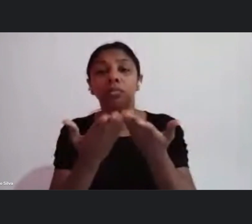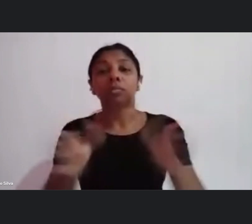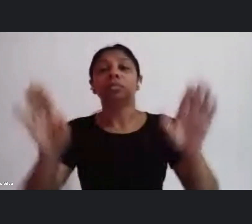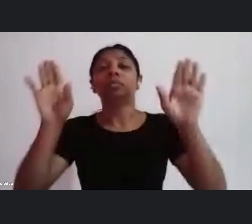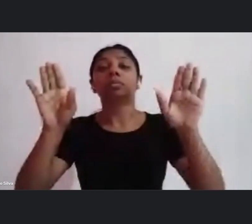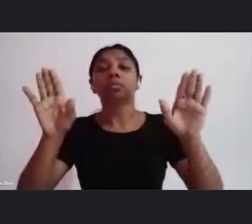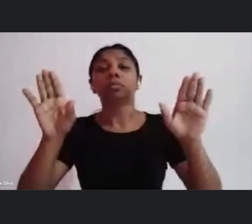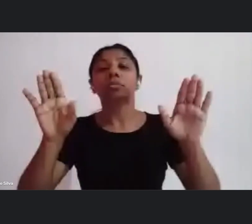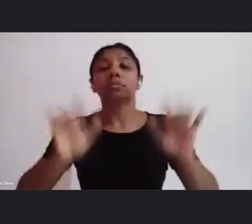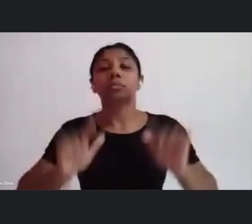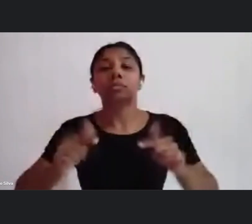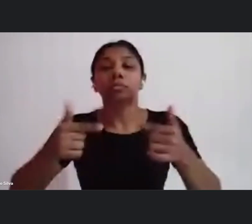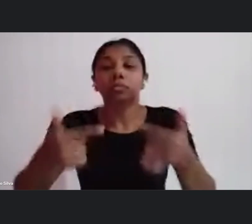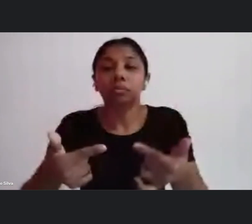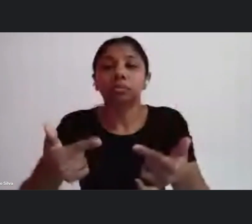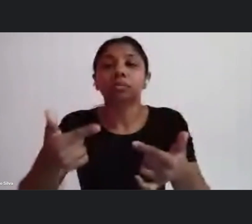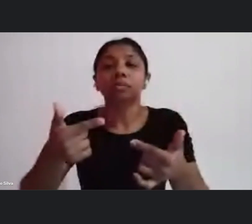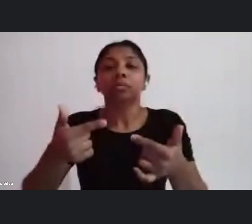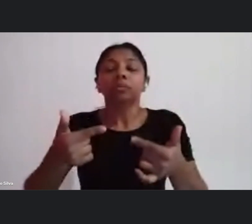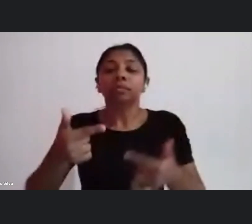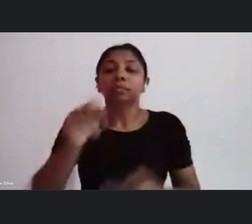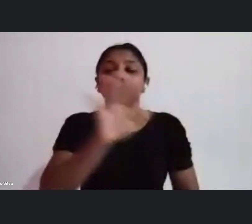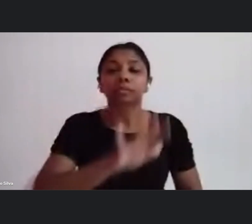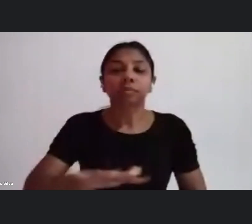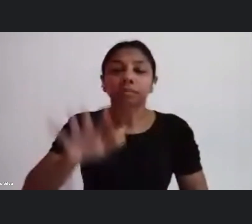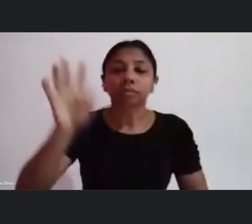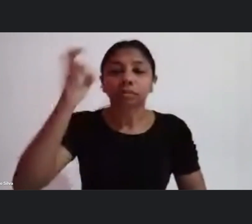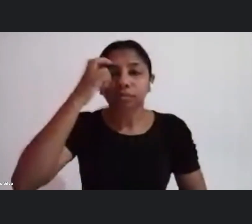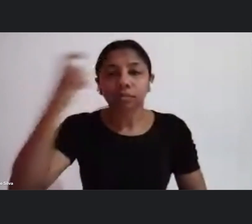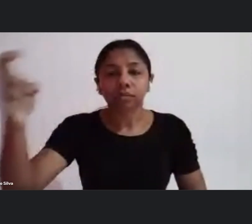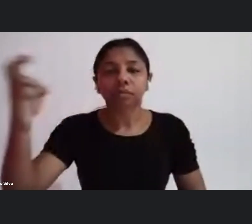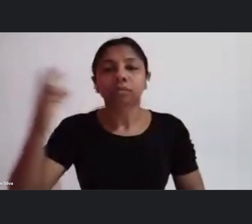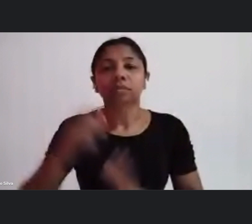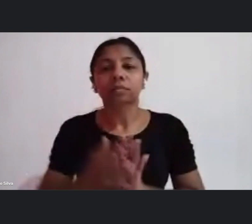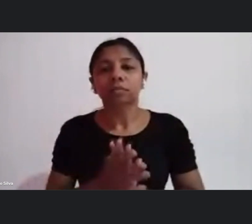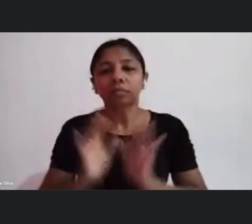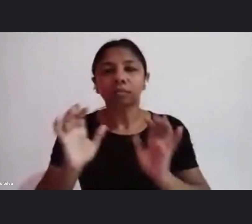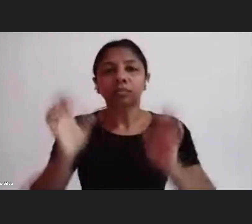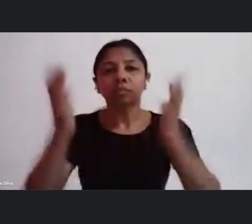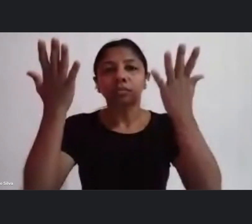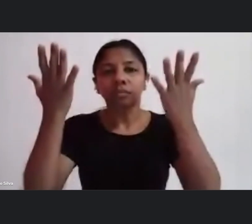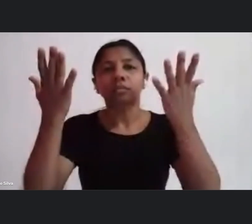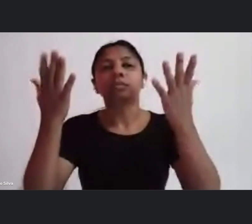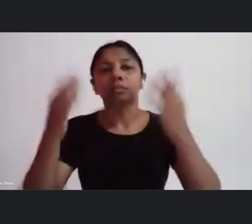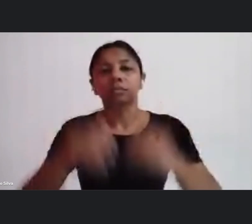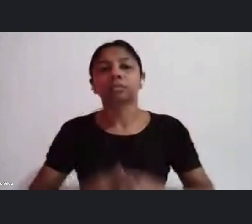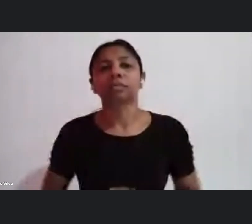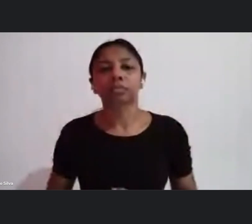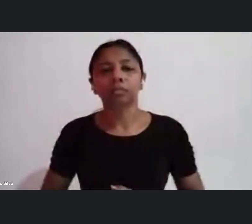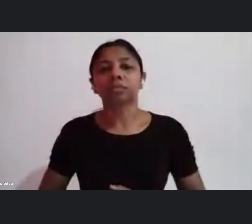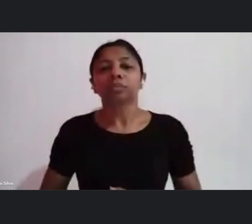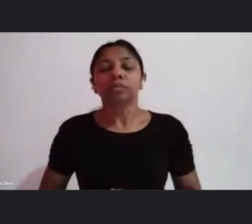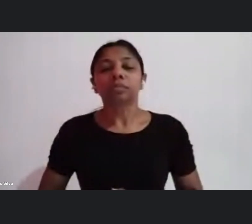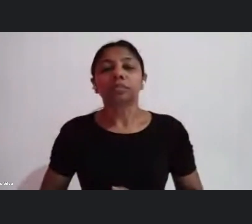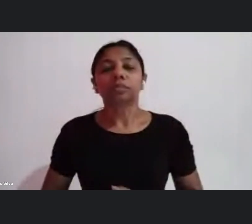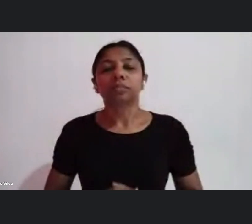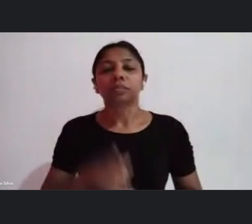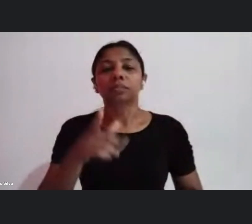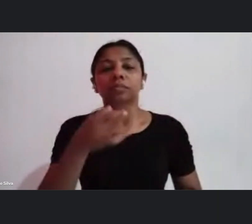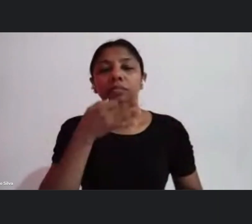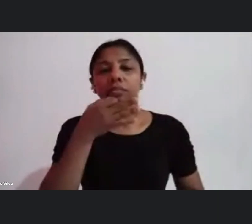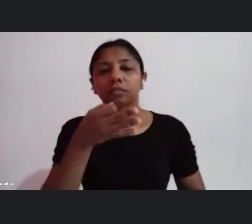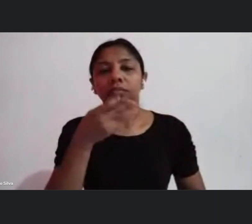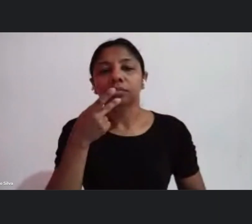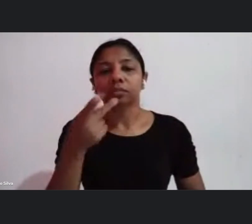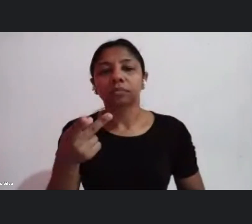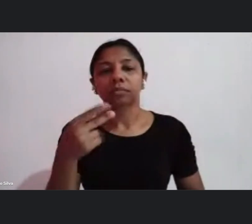fruição cultural de coisas de eventos acontecendo certo? e você traz também a questão do processo